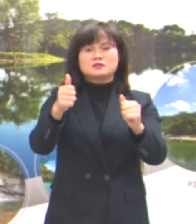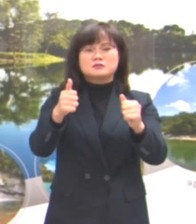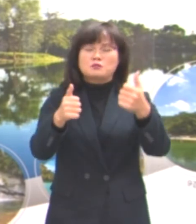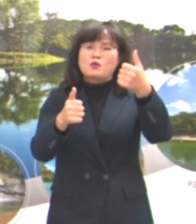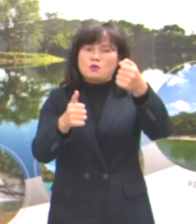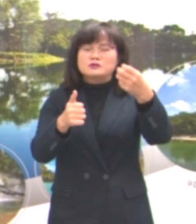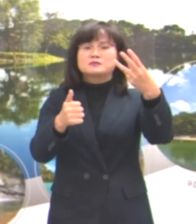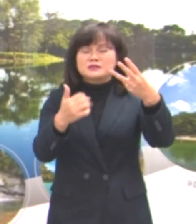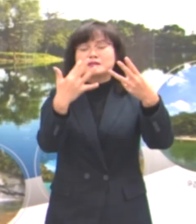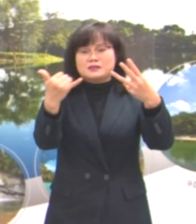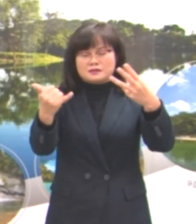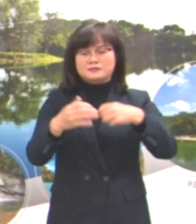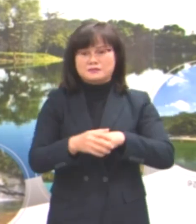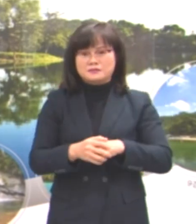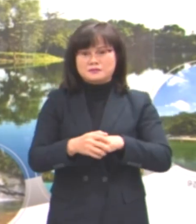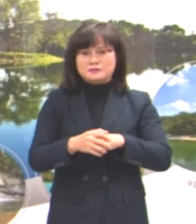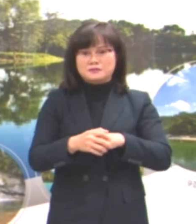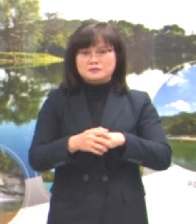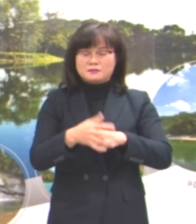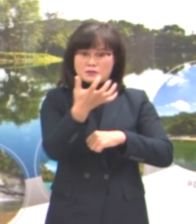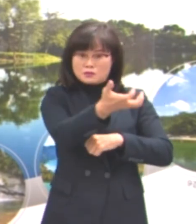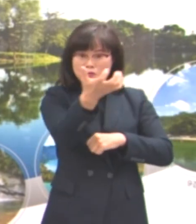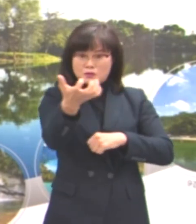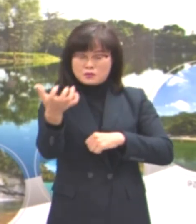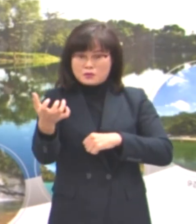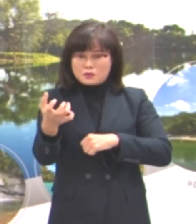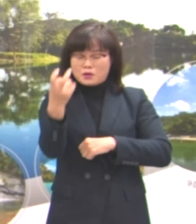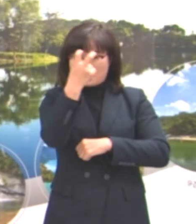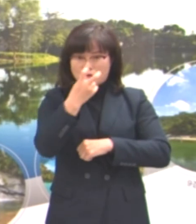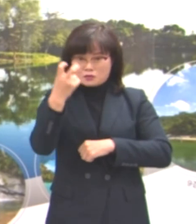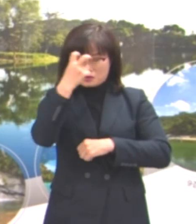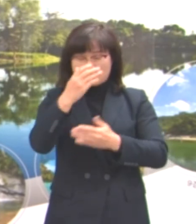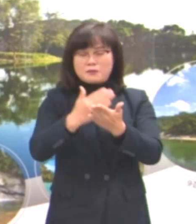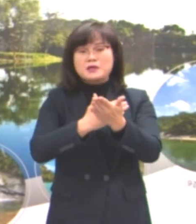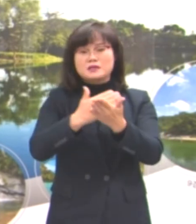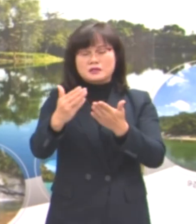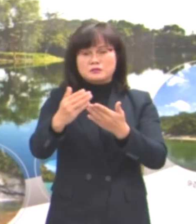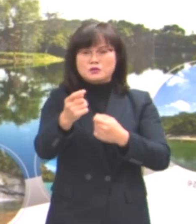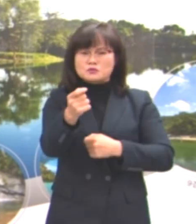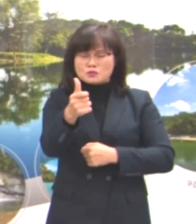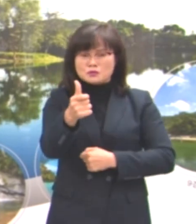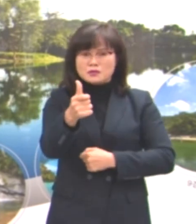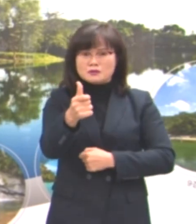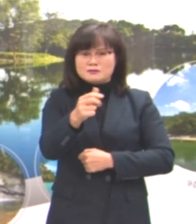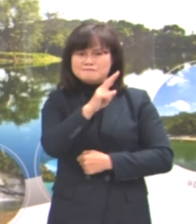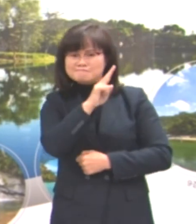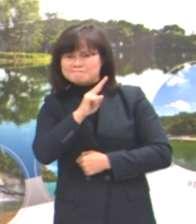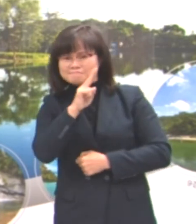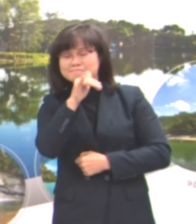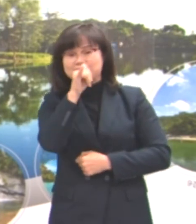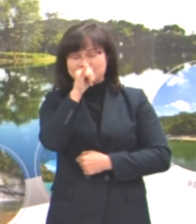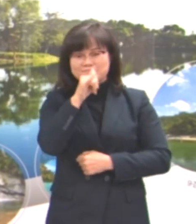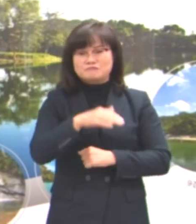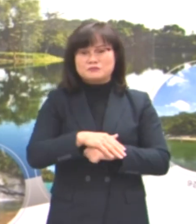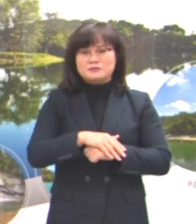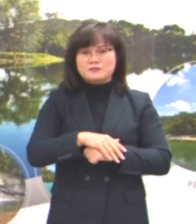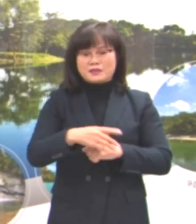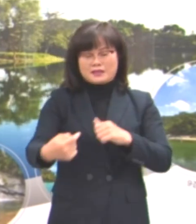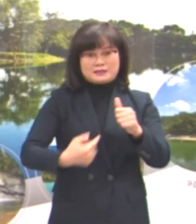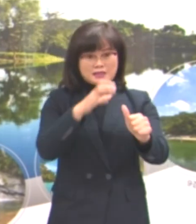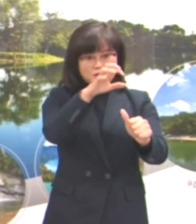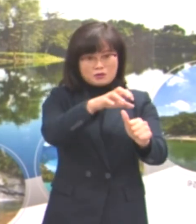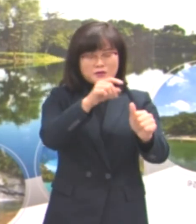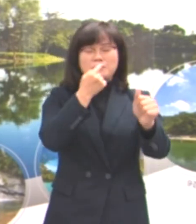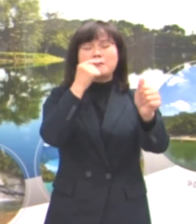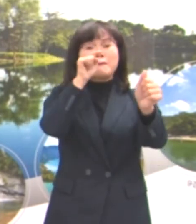역학조사관의 판단하에 조금의 의심이라도 있다면 자가격리를